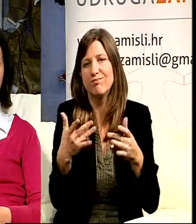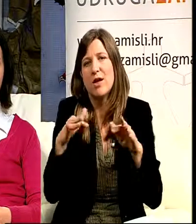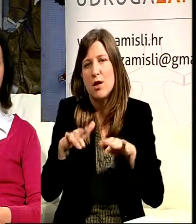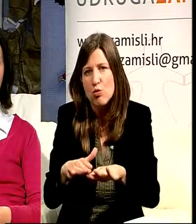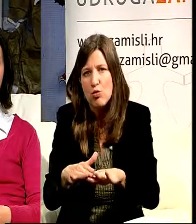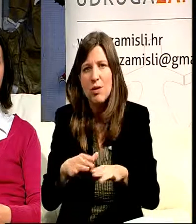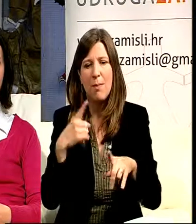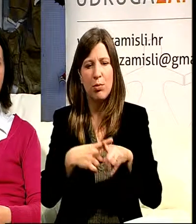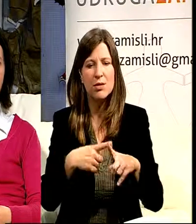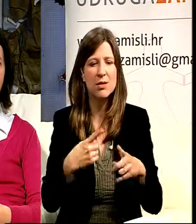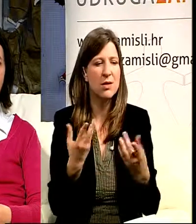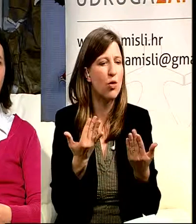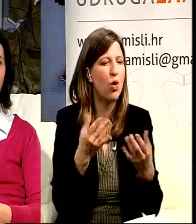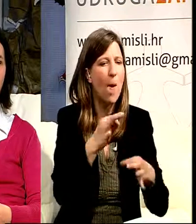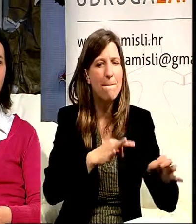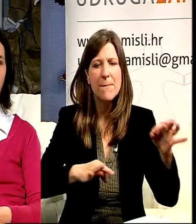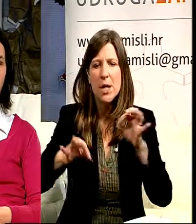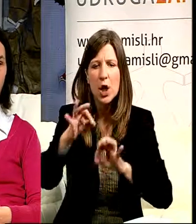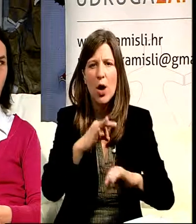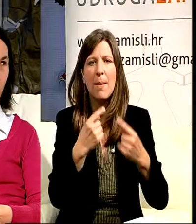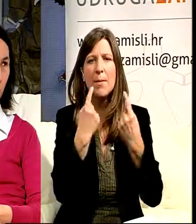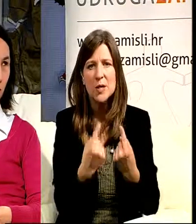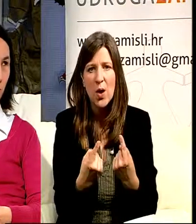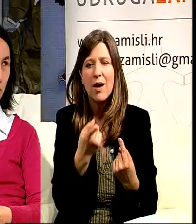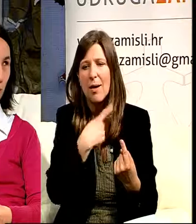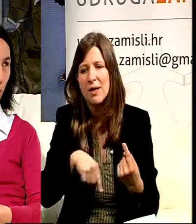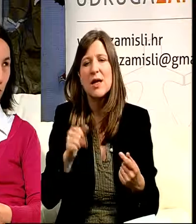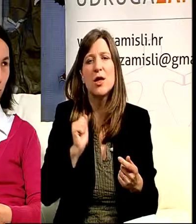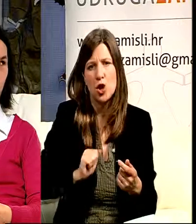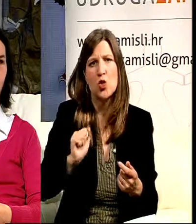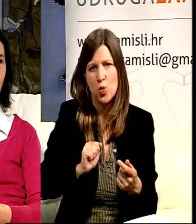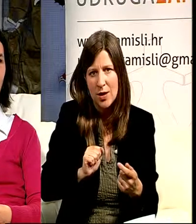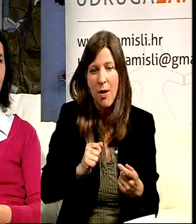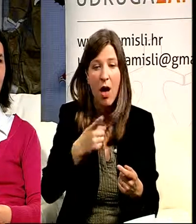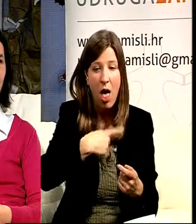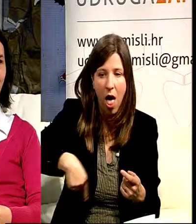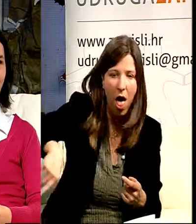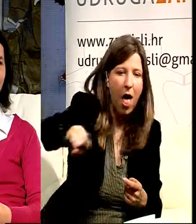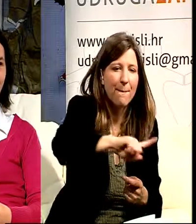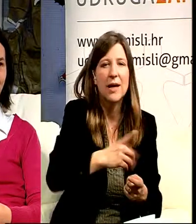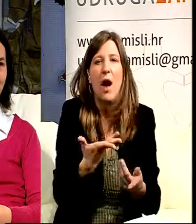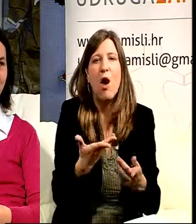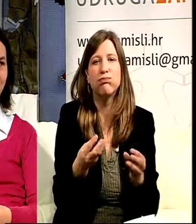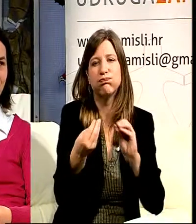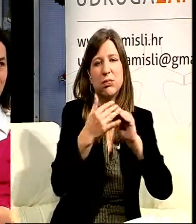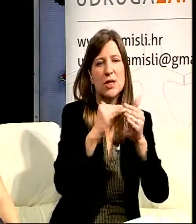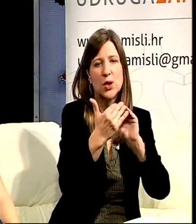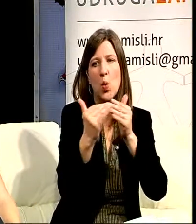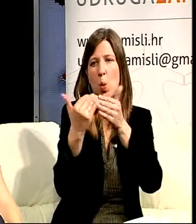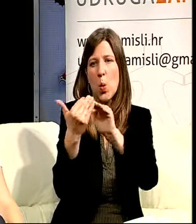ljudstva koje imamo i onda se nastojimo dopunjavati. Jesam dobro to rekao? Dopunjavati. Da pače, i